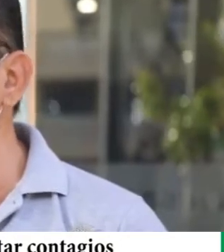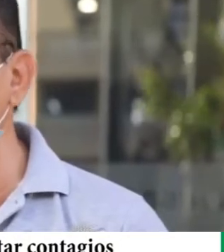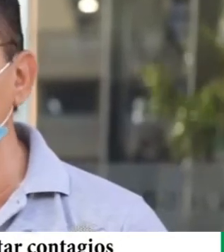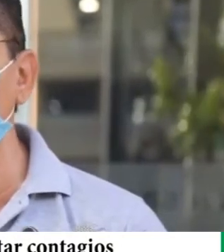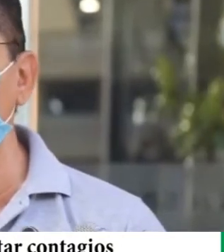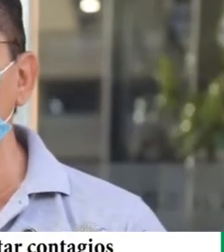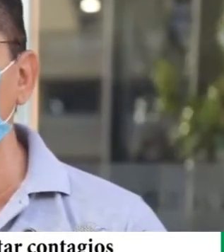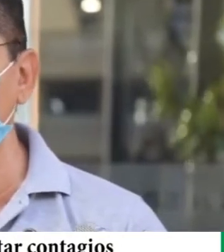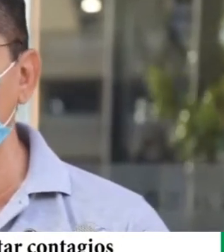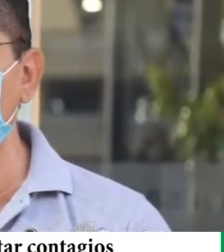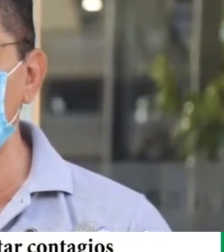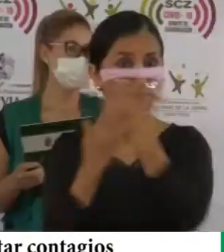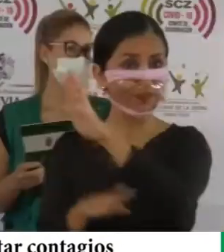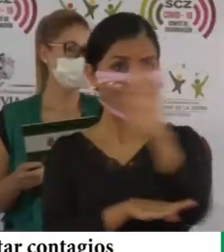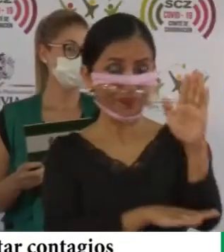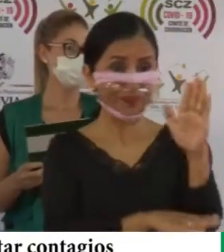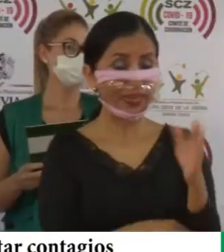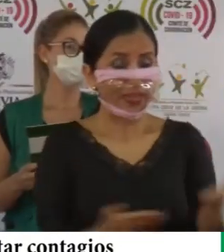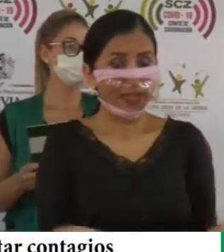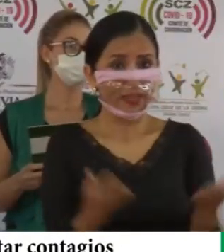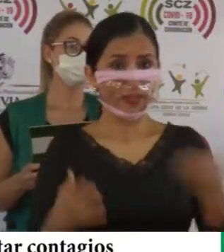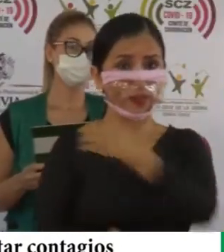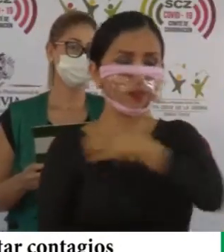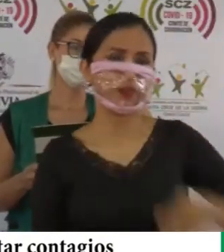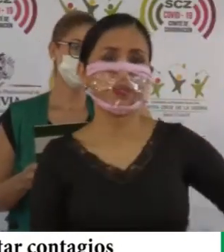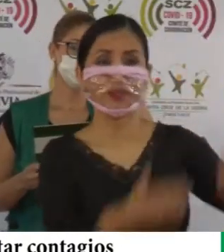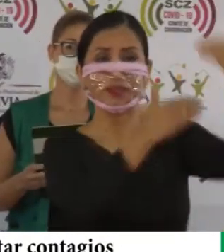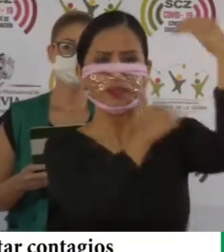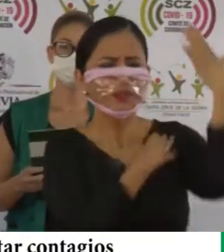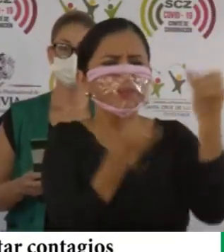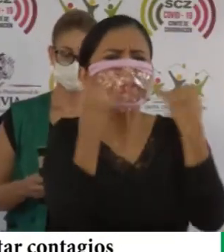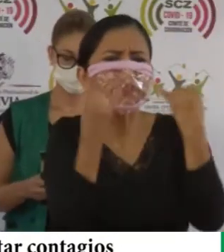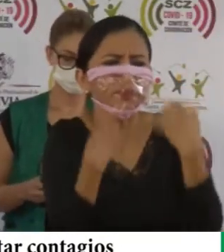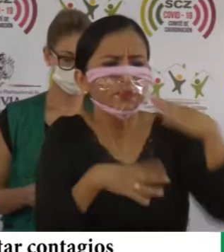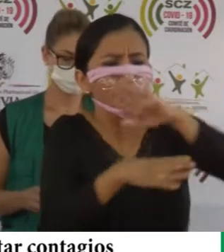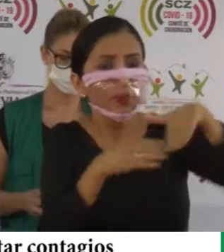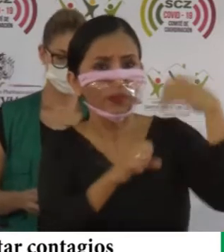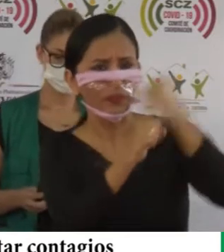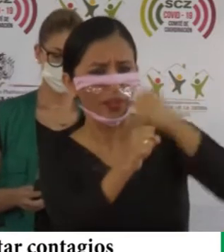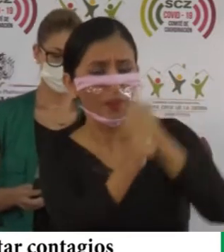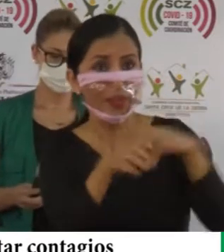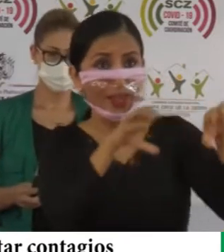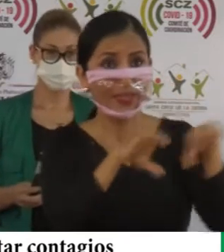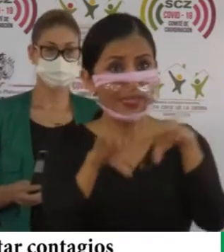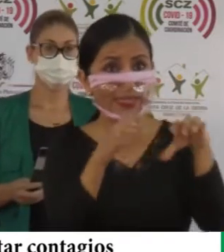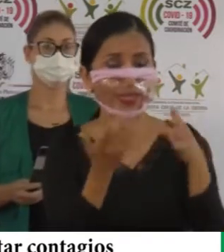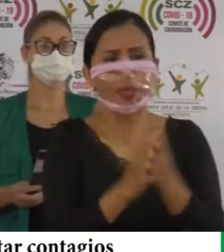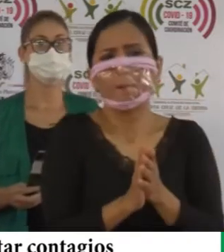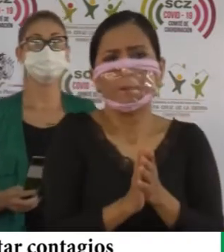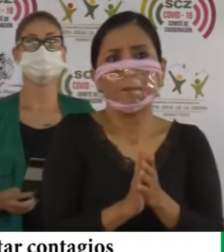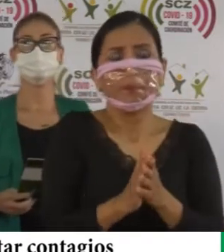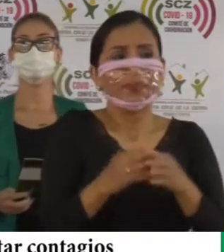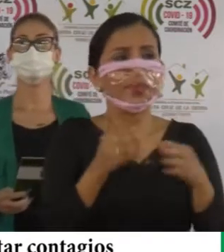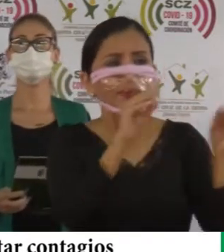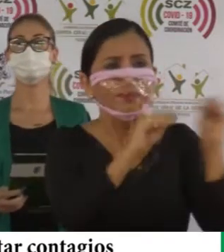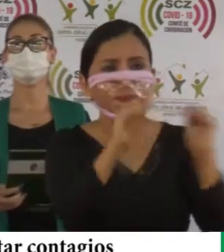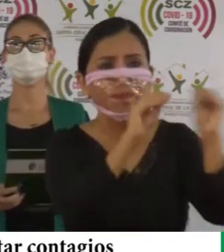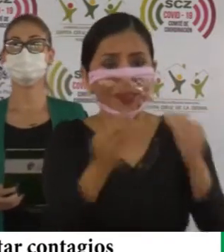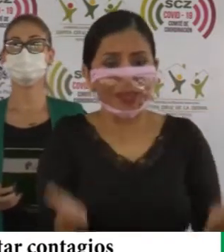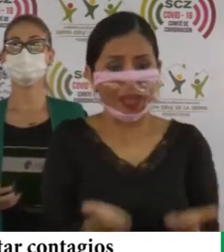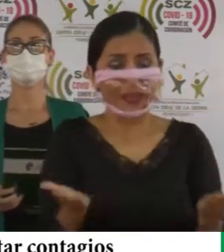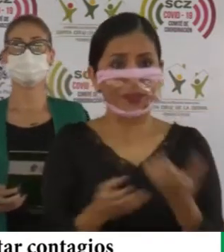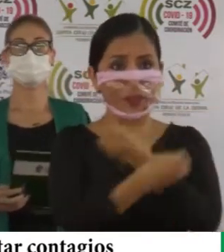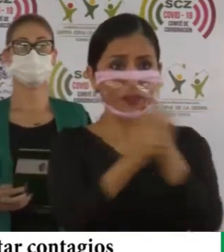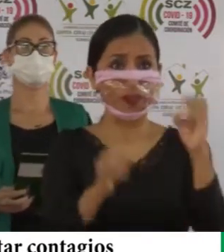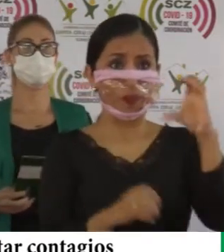hemofílicos de todo el departamento de Santa Cruz. Desde la gobernación de Santa Cruz informamos el trabajo que viene realizando se viene realizando desde el COET